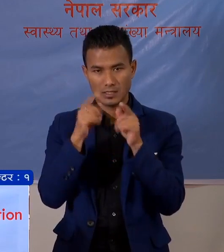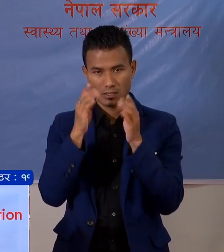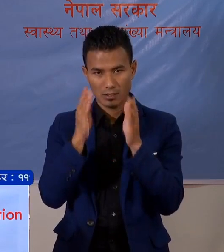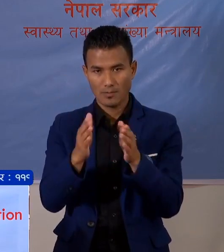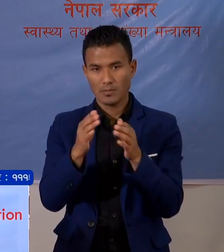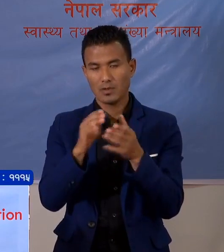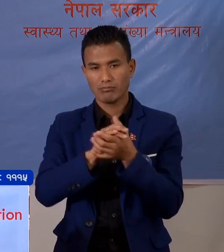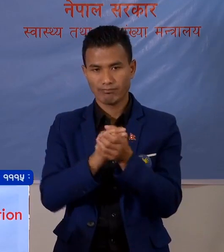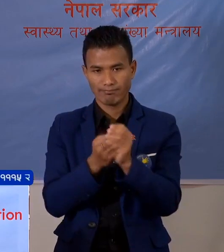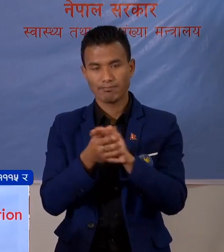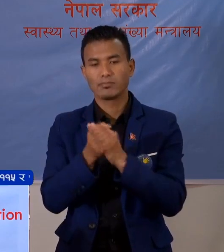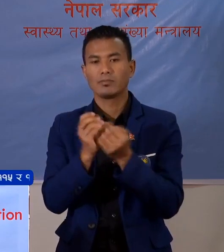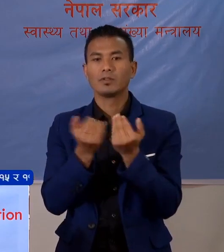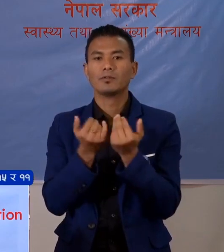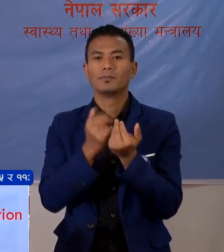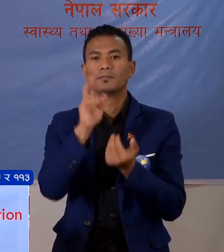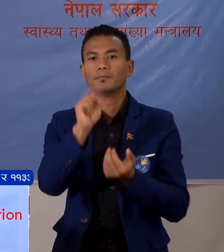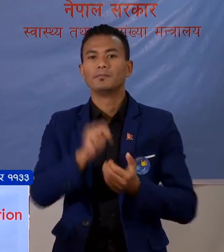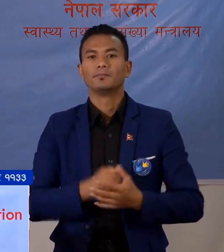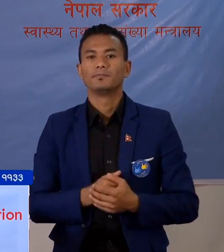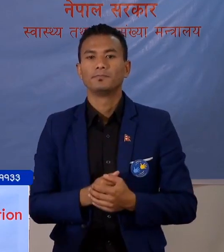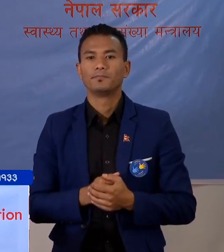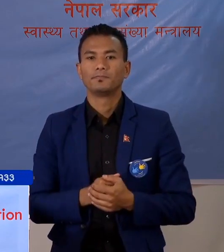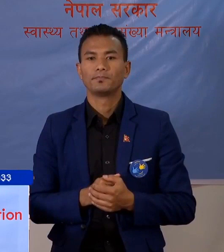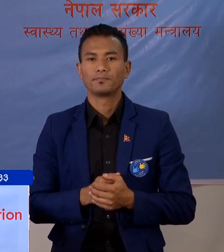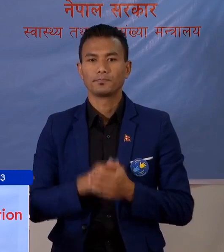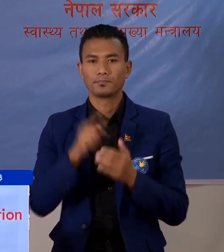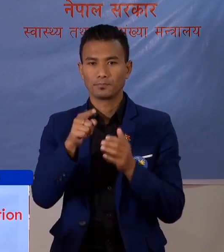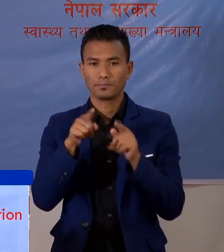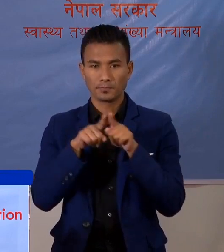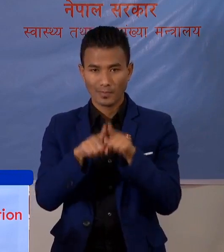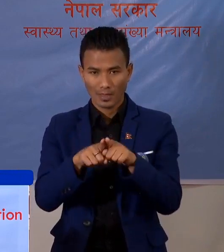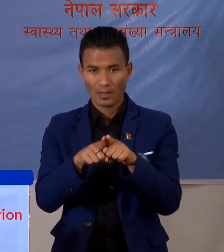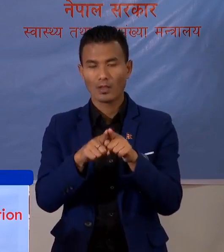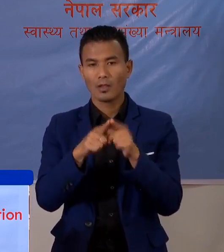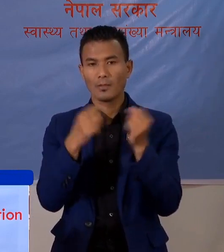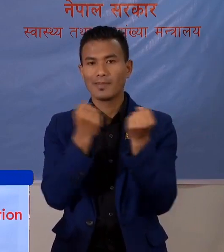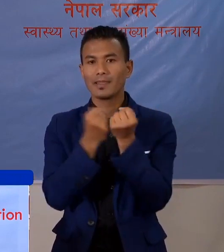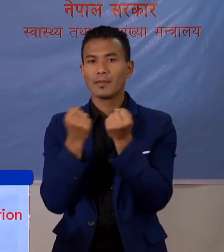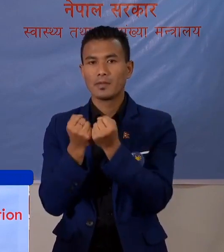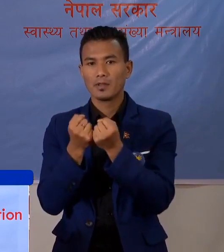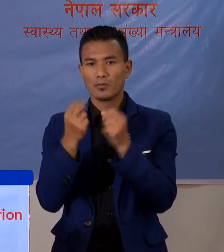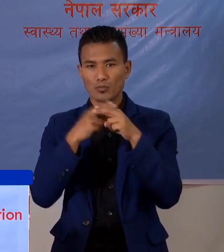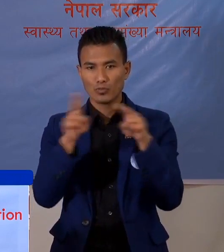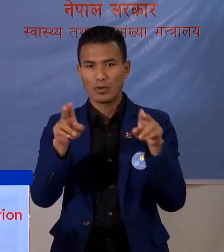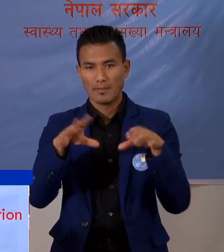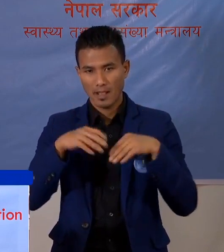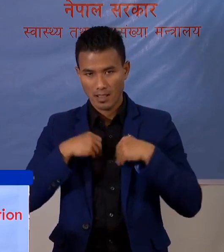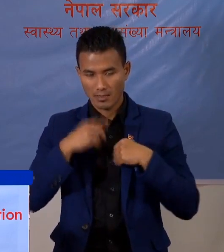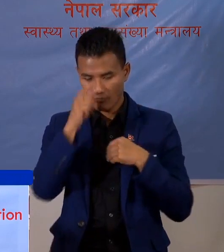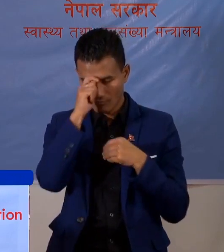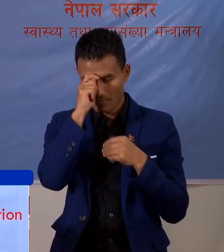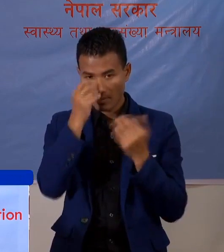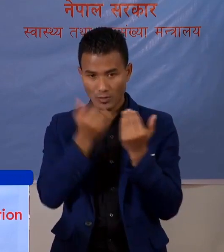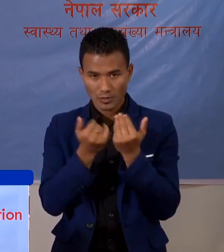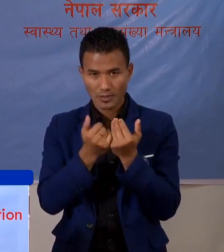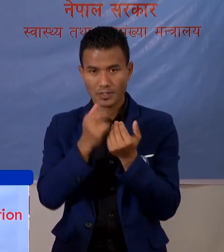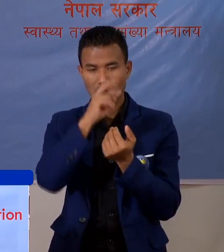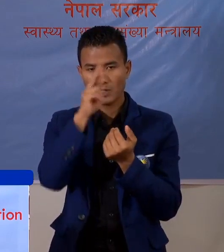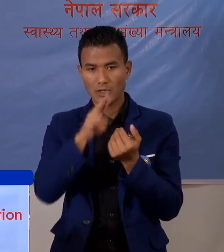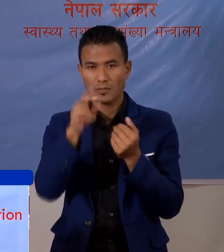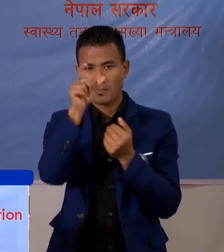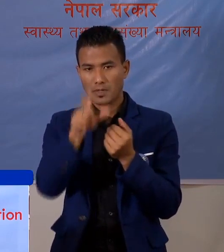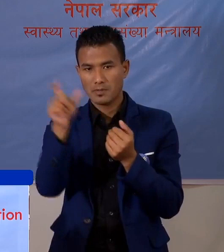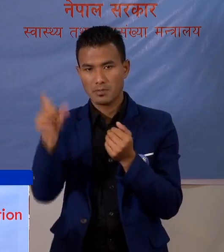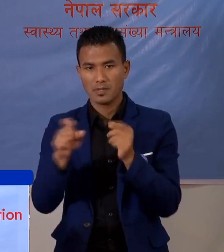साबुन पानेले हाथ दुनु नहीं हो। इसका अतिरिक्त लोगडाउन को पून पालना गरेर सामाजिक दूरी कायम